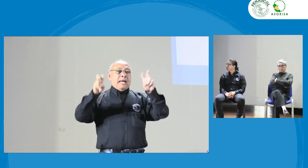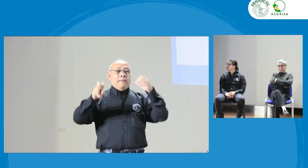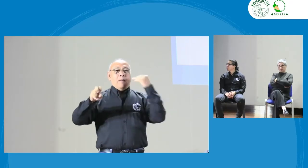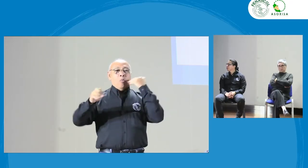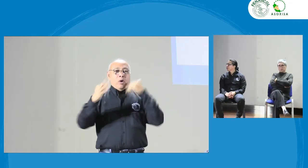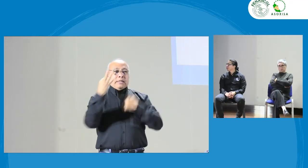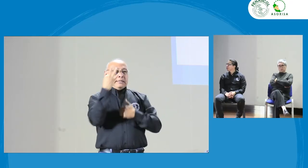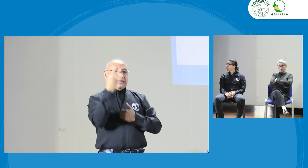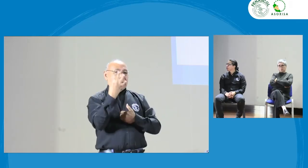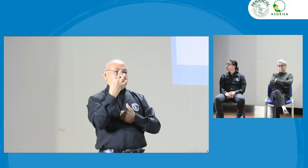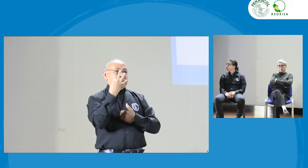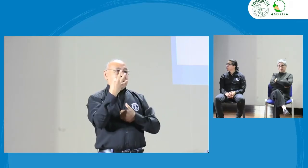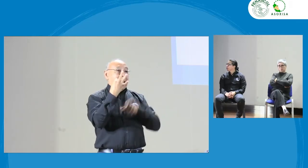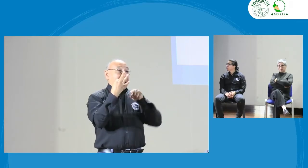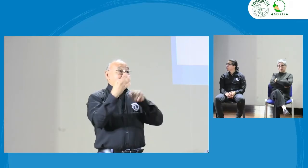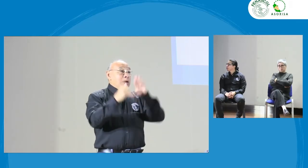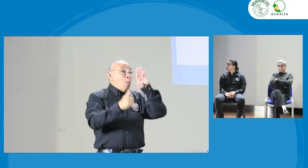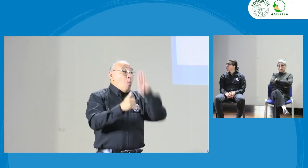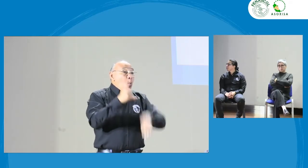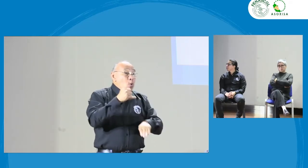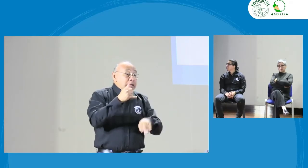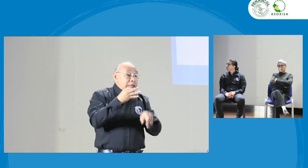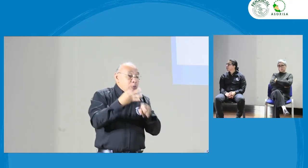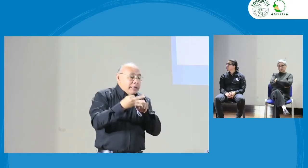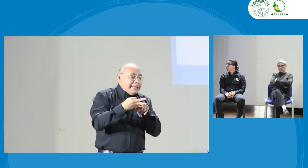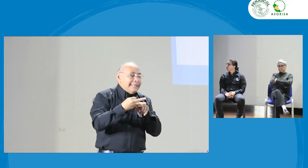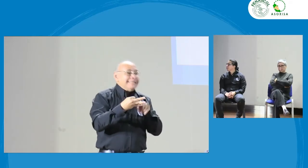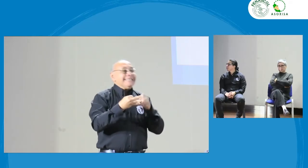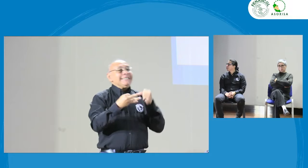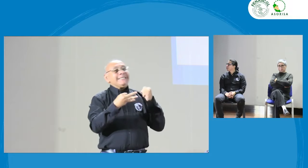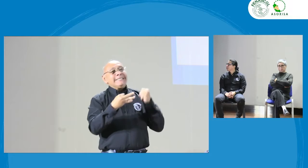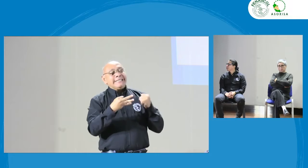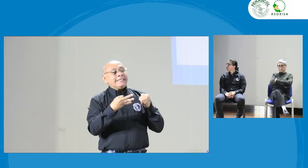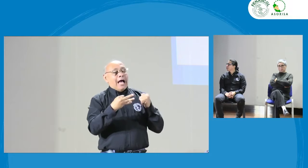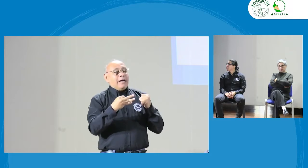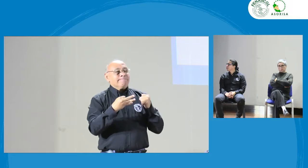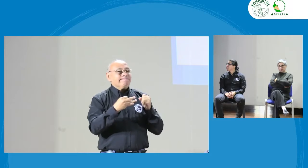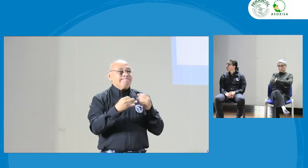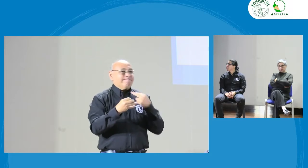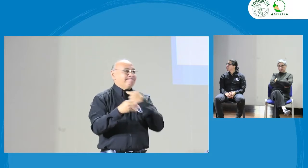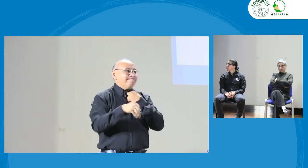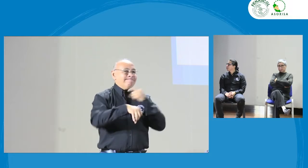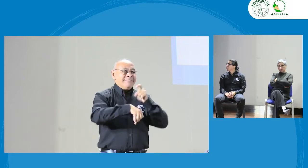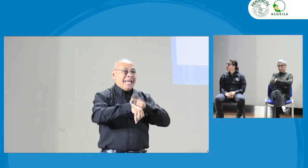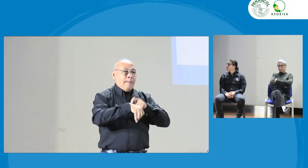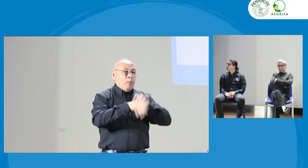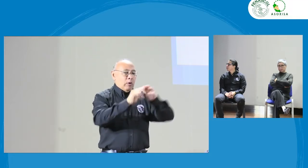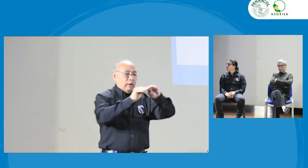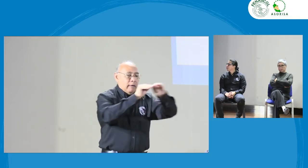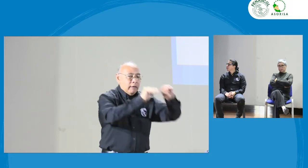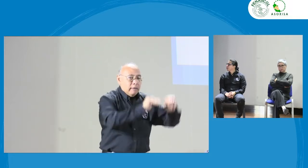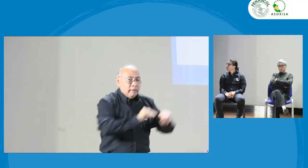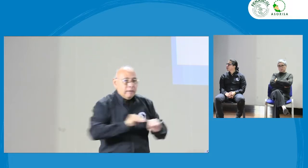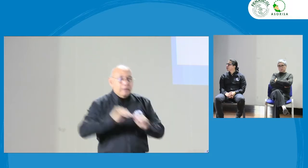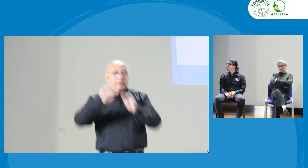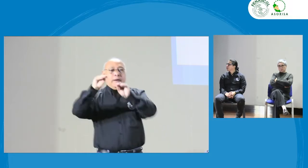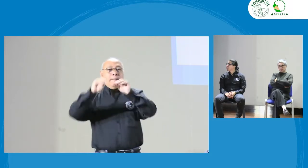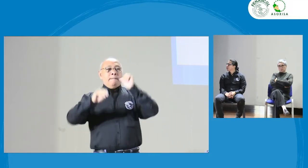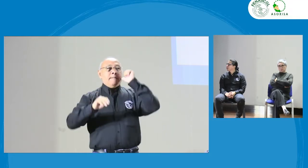Estas tres mujeres estarán conversando, estarían conversando en este panel, pero por tiempo estamos